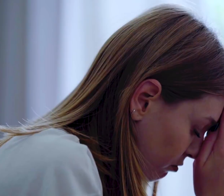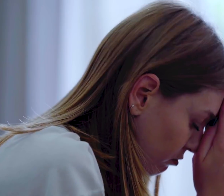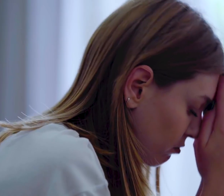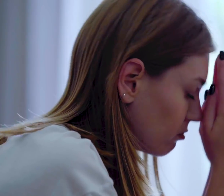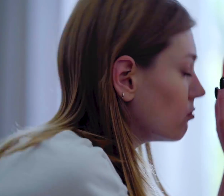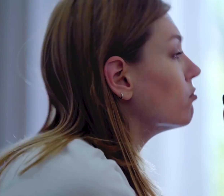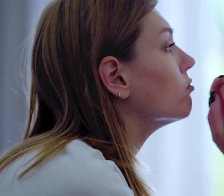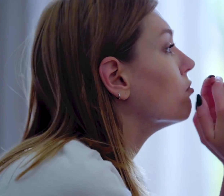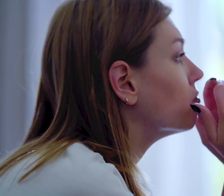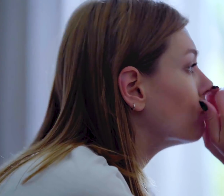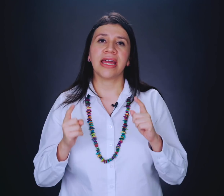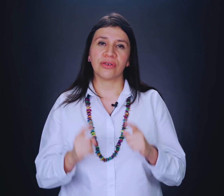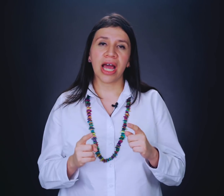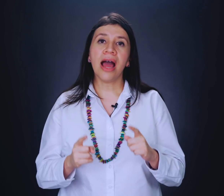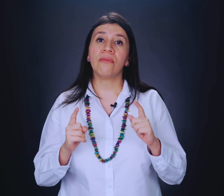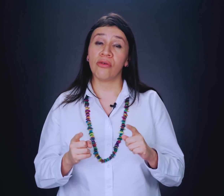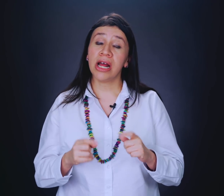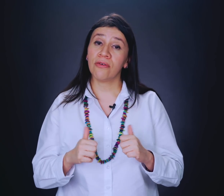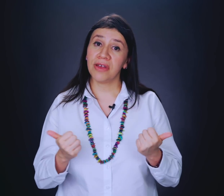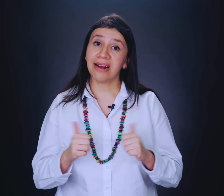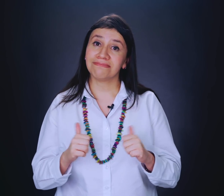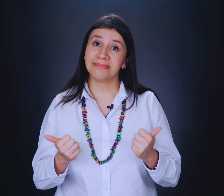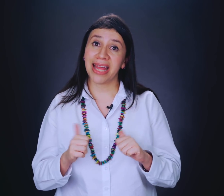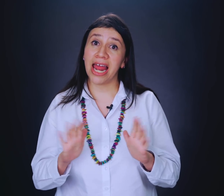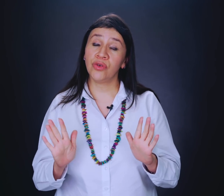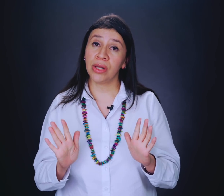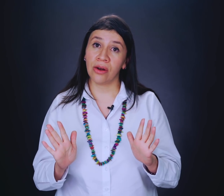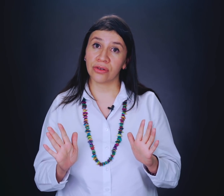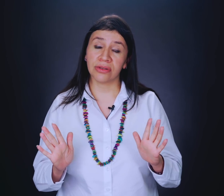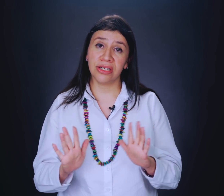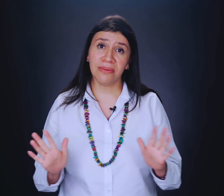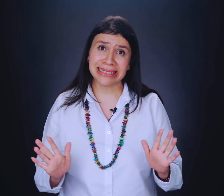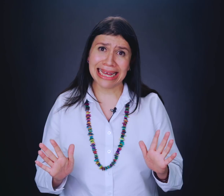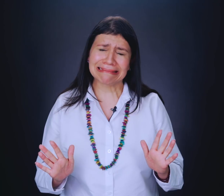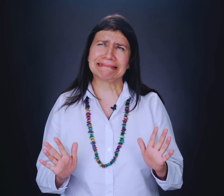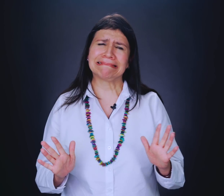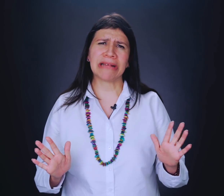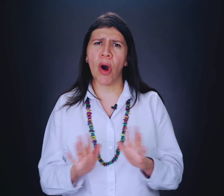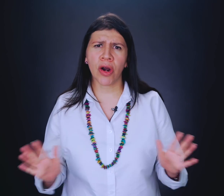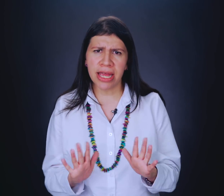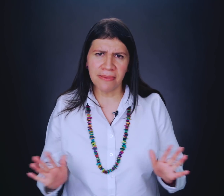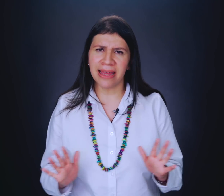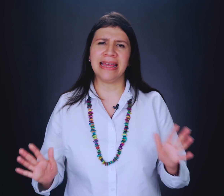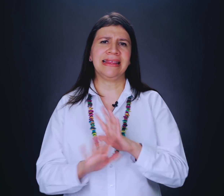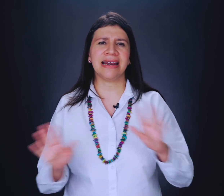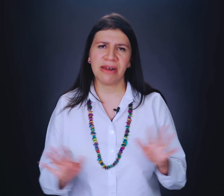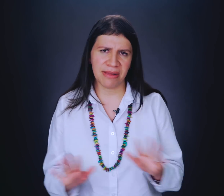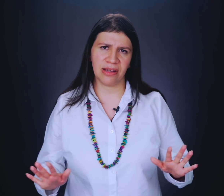tener que hacer algo que los haga volver a confiar el uno en el otro. Si no, va a estar horrible y terriblemente